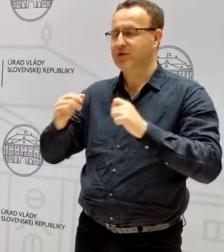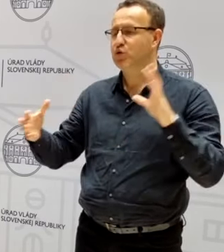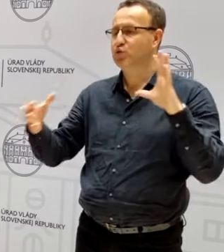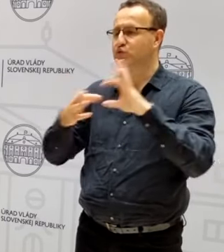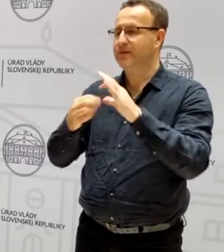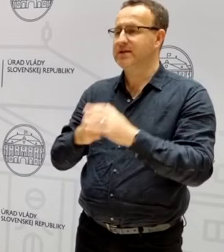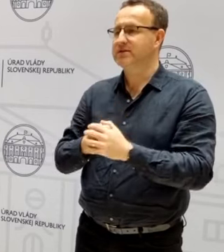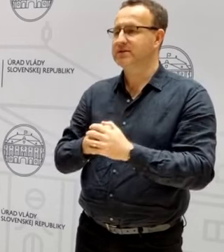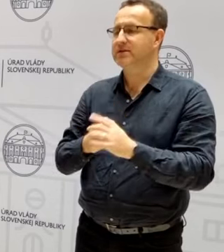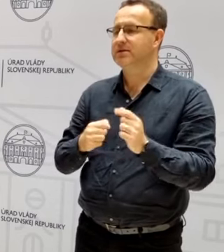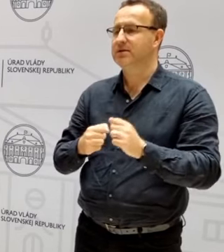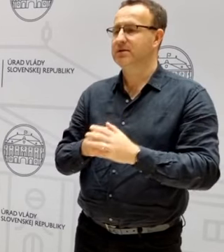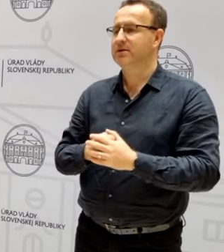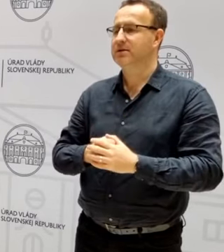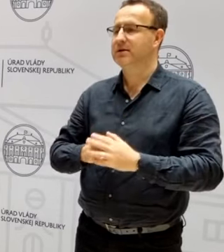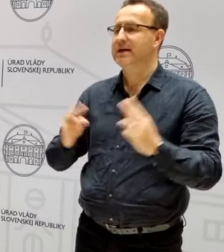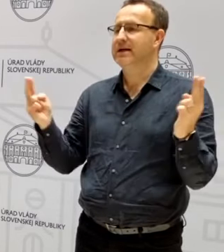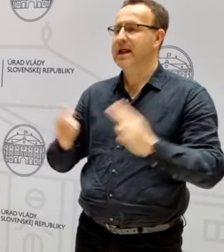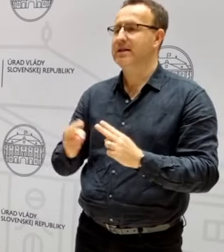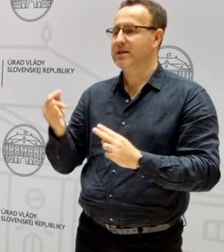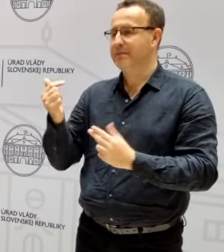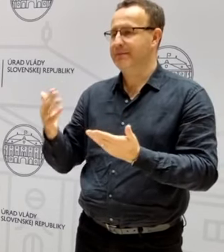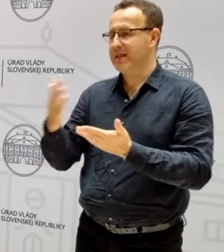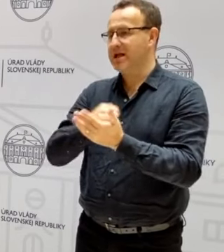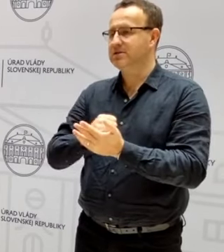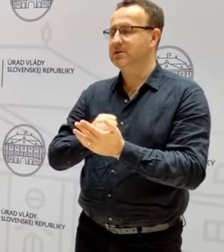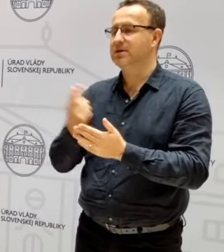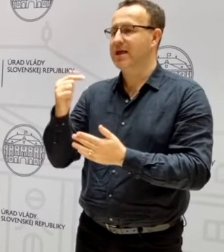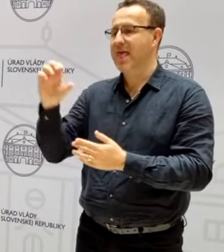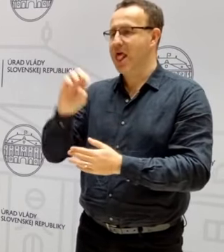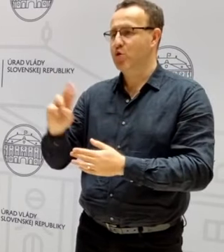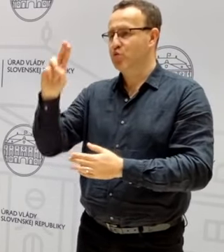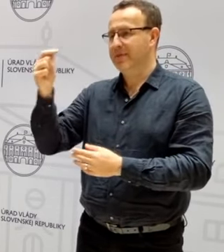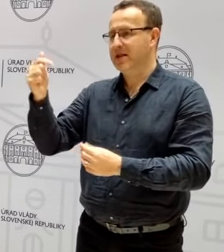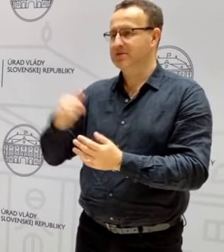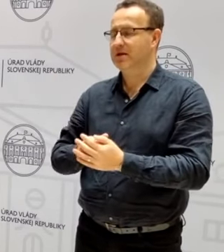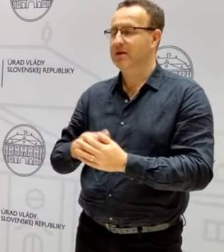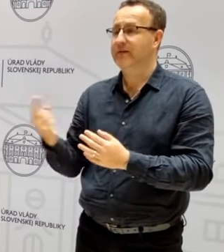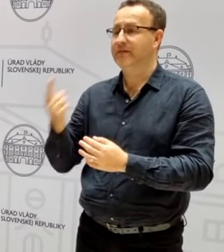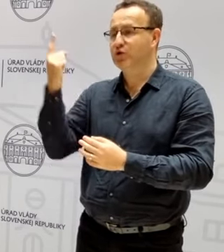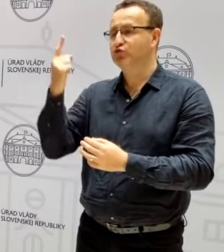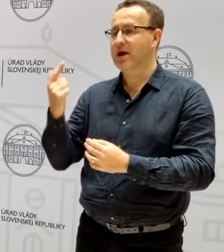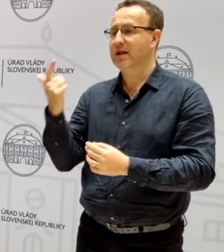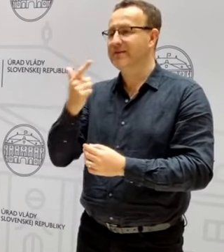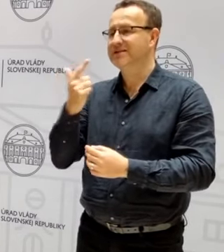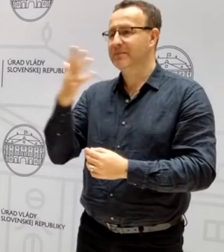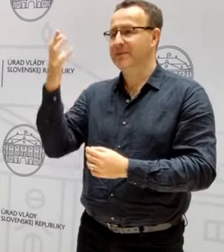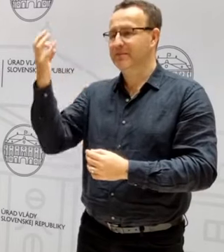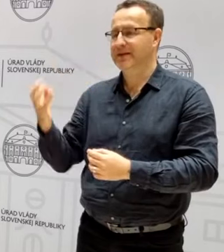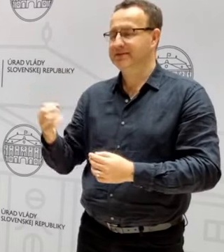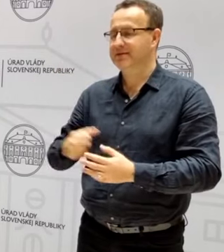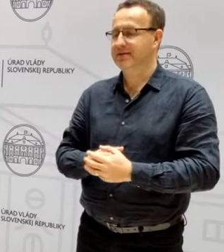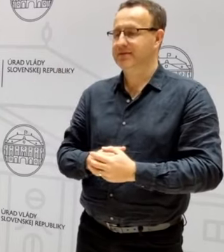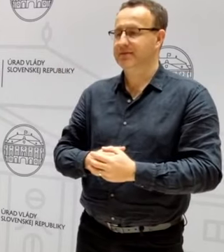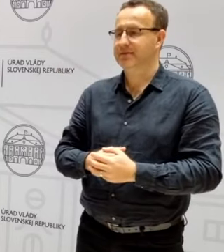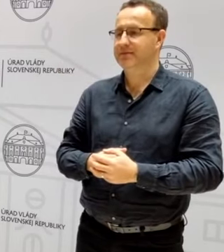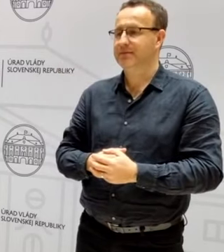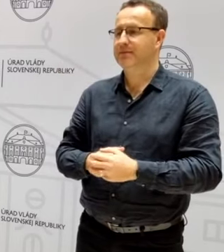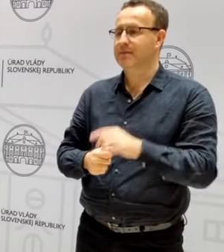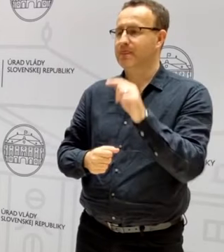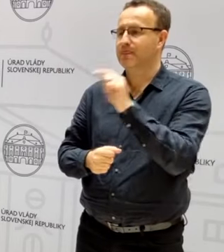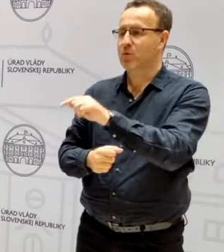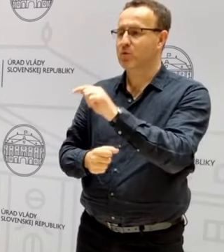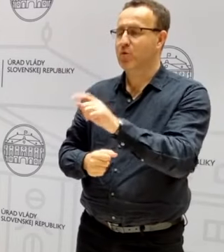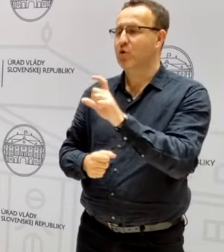s krátením zdrojov z Európskej únie vo výške 25 %. Je to